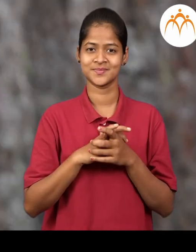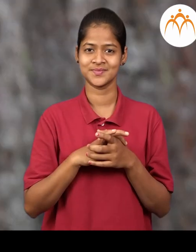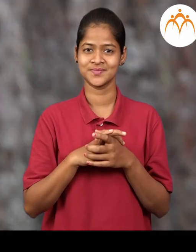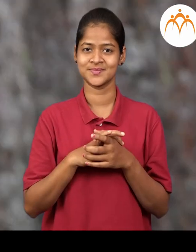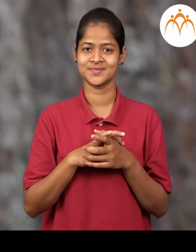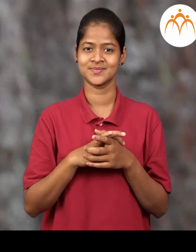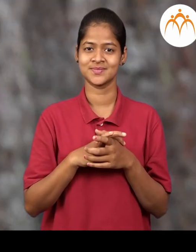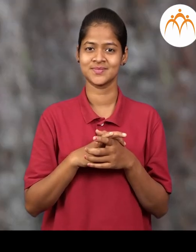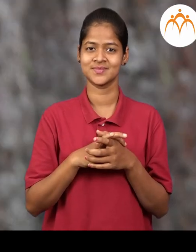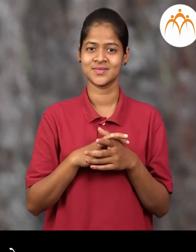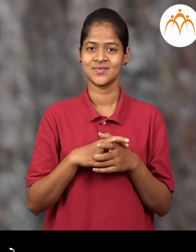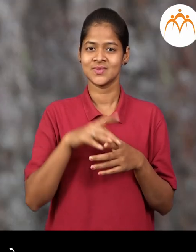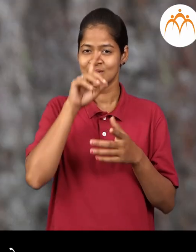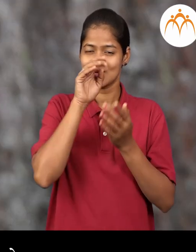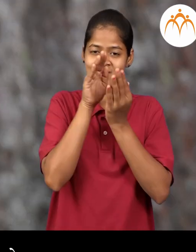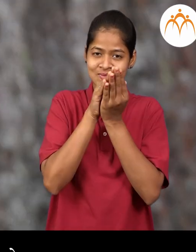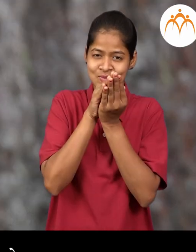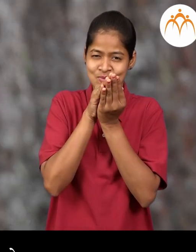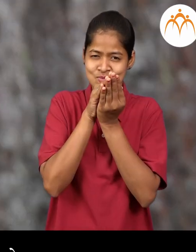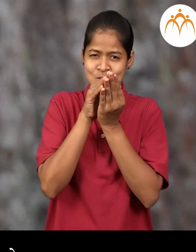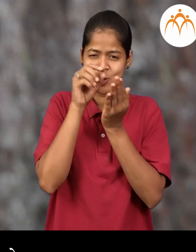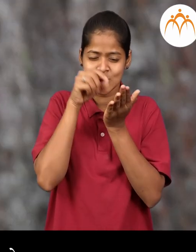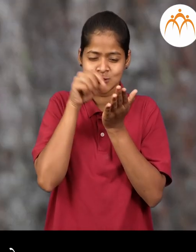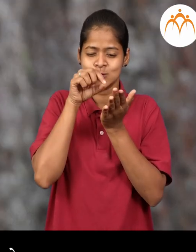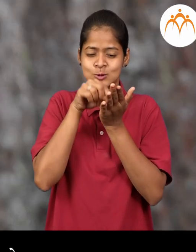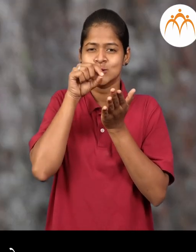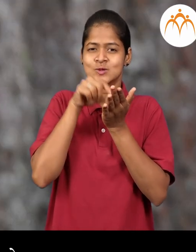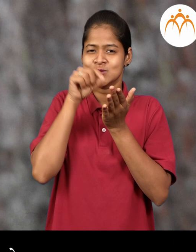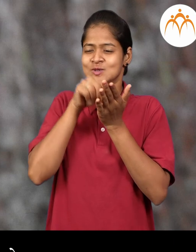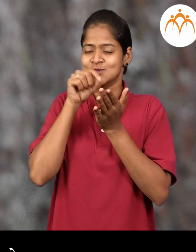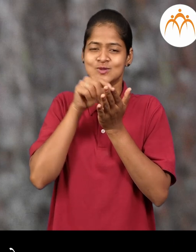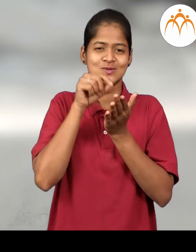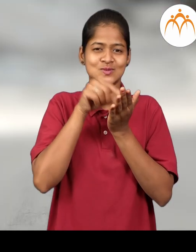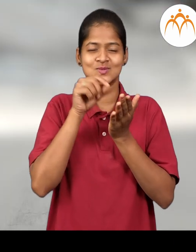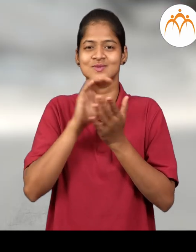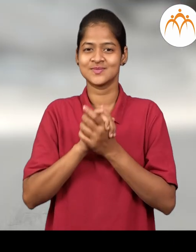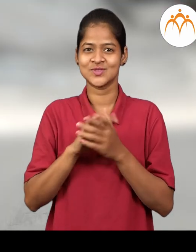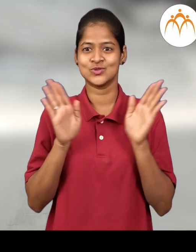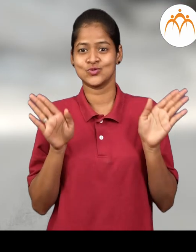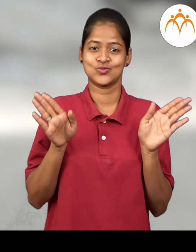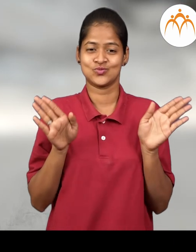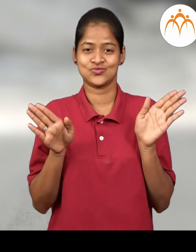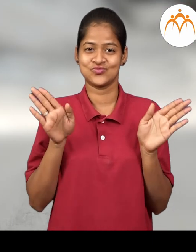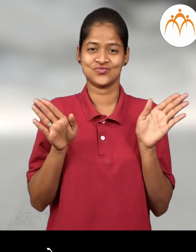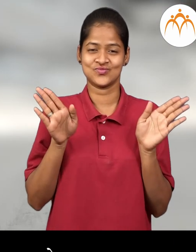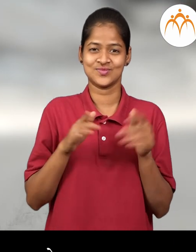चिमणी चिमणी दाने टिपते पेंग्विन